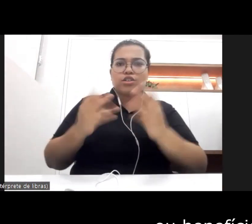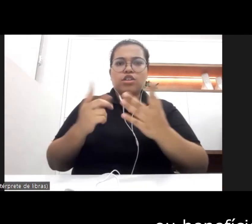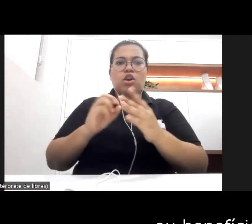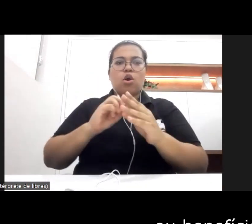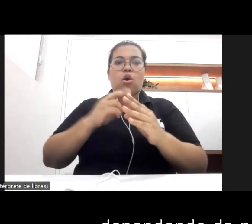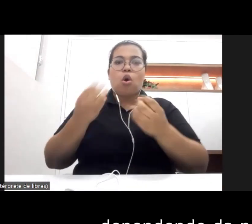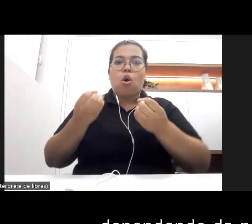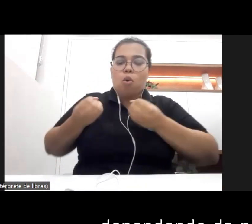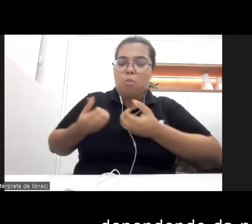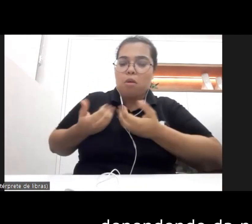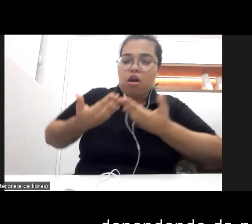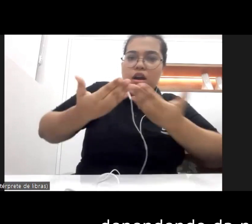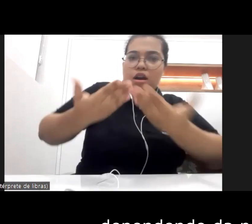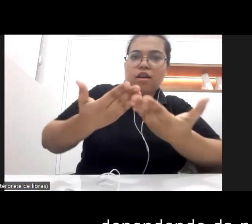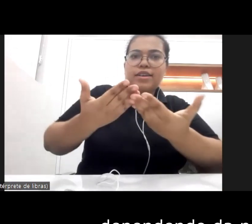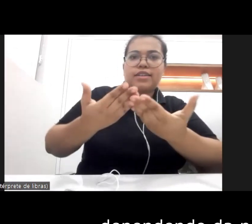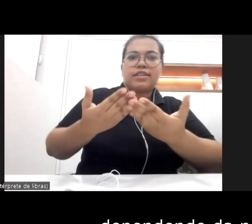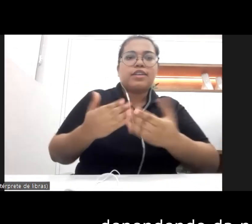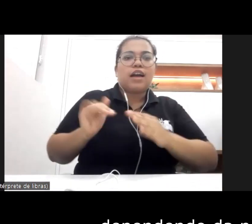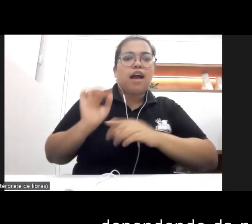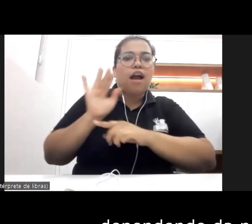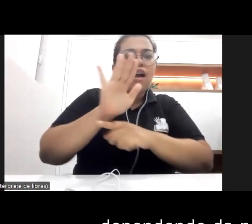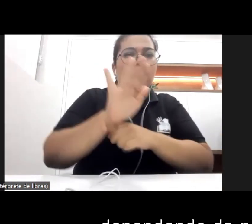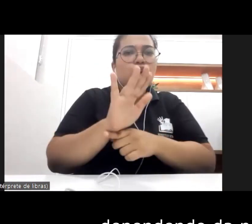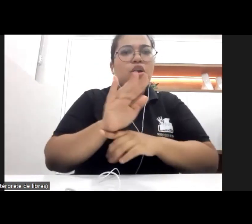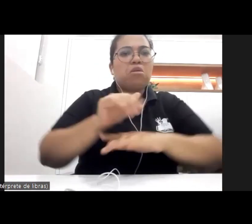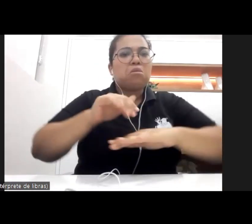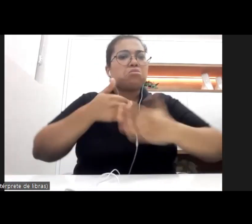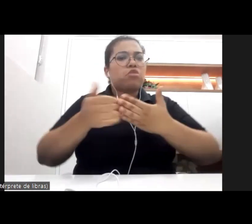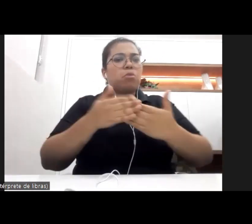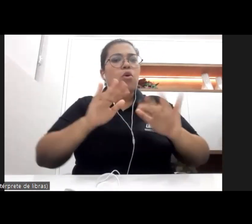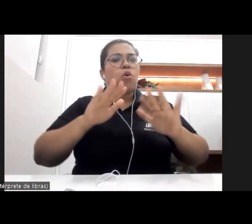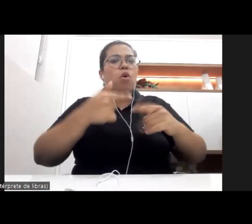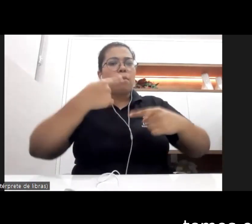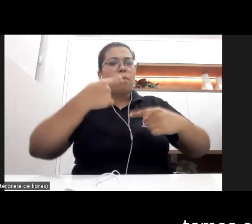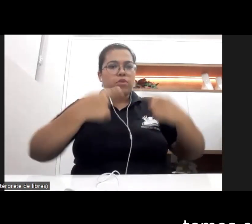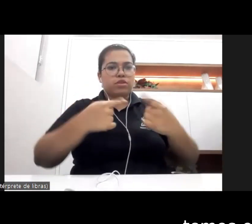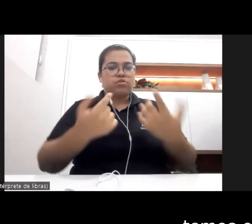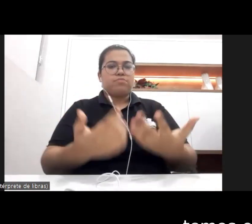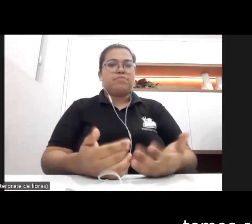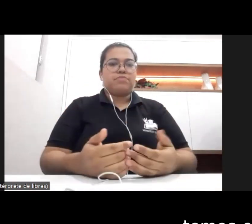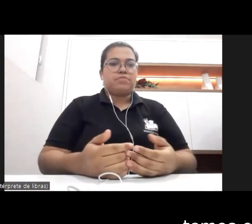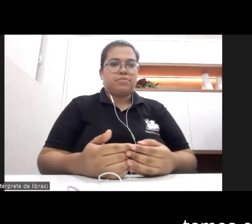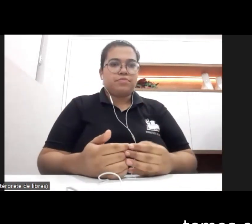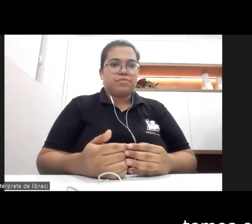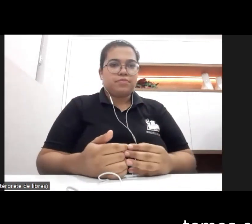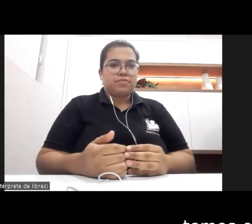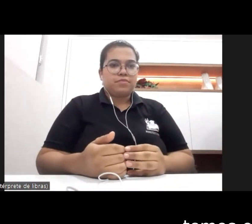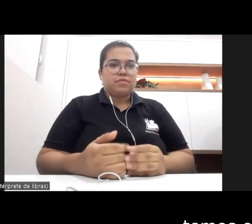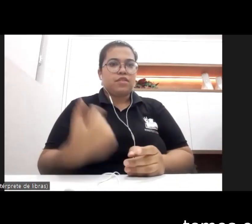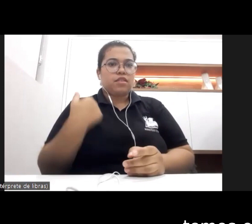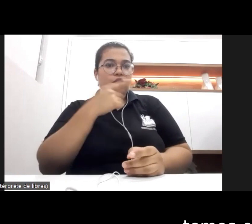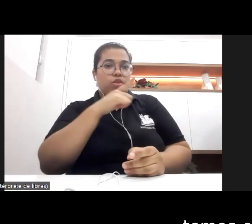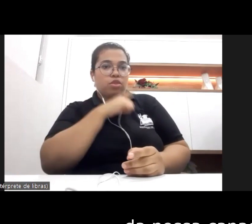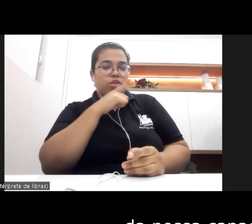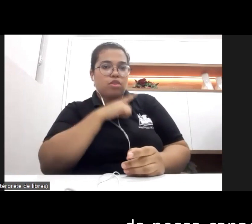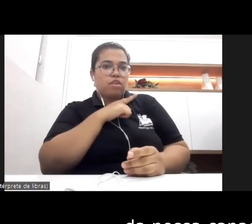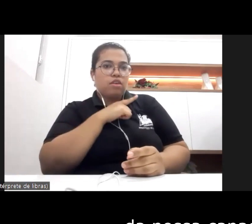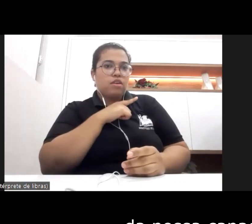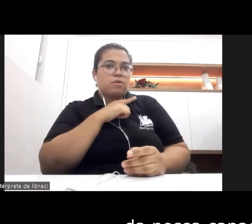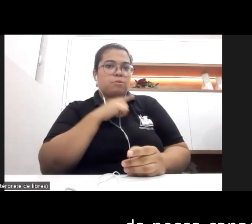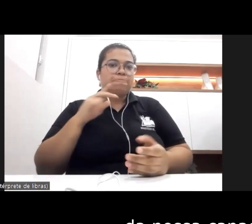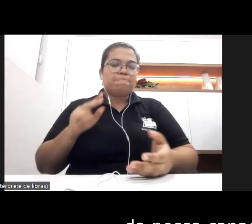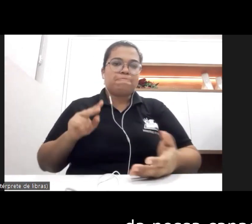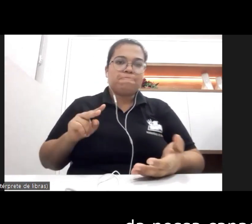e auxílios, dependendo da natureza da política. Temos o domínio da